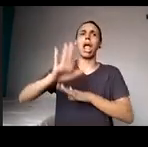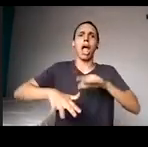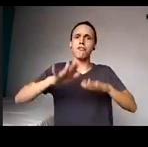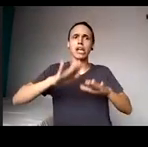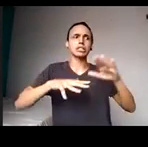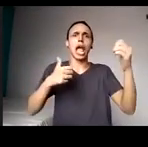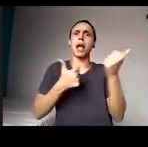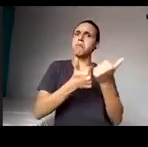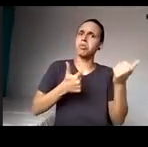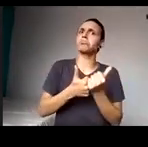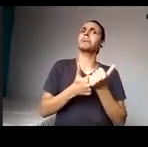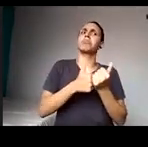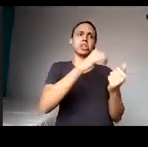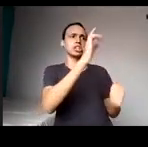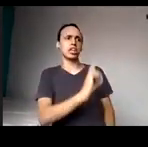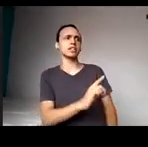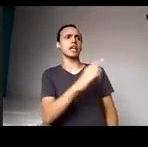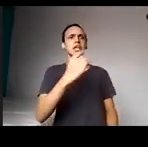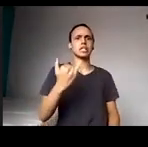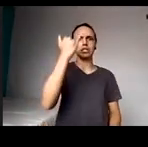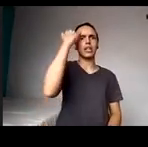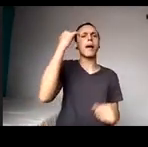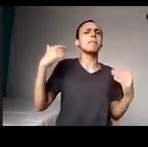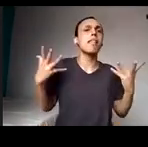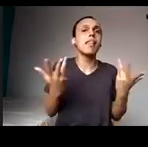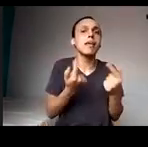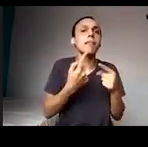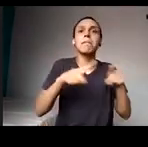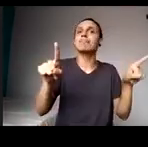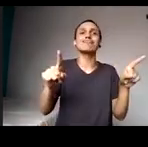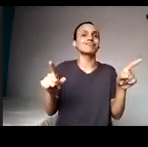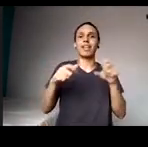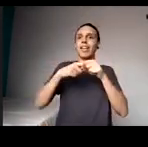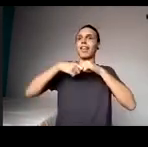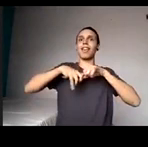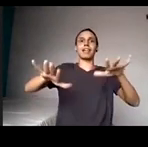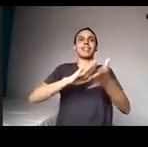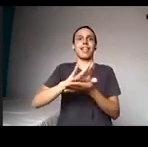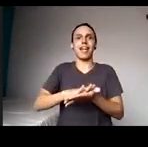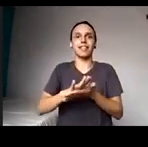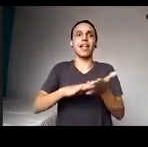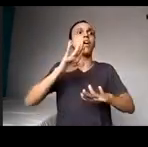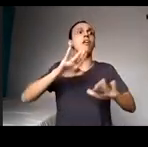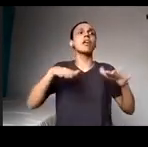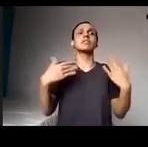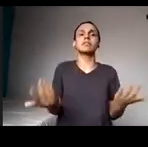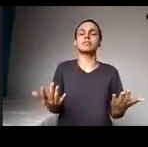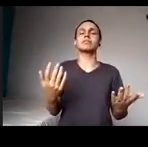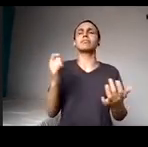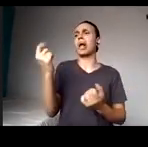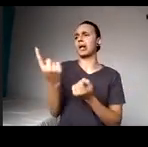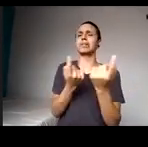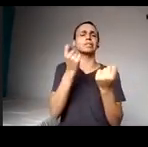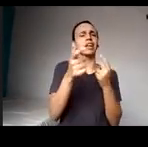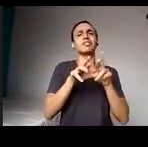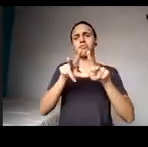não fizeram o registro, né? Para poder dizer se funciona ou não, e cada caso também é um caso, né?